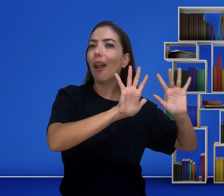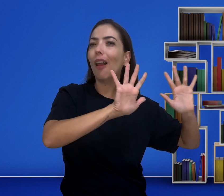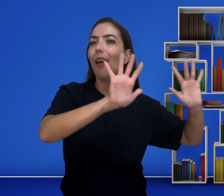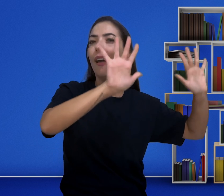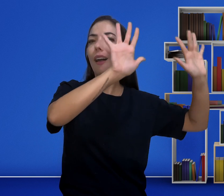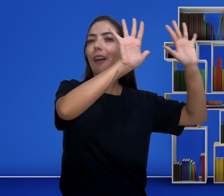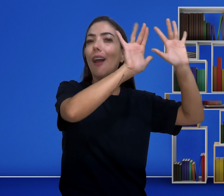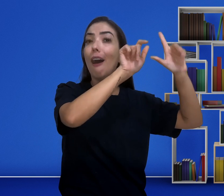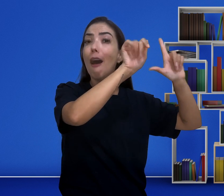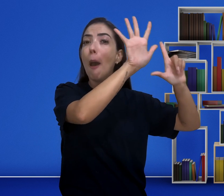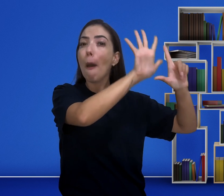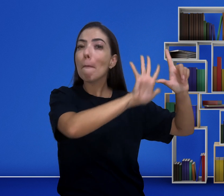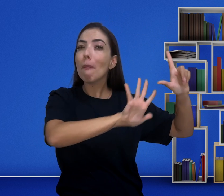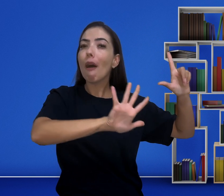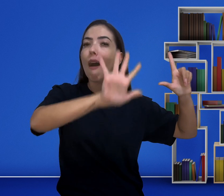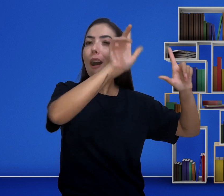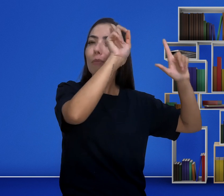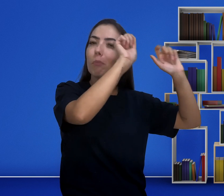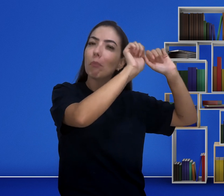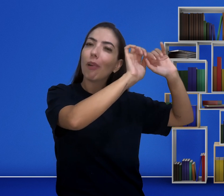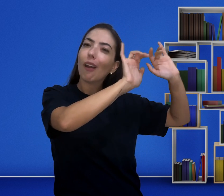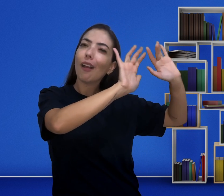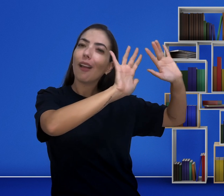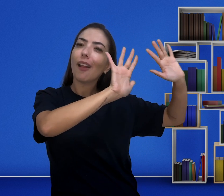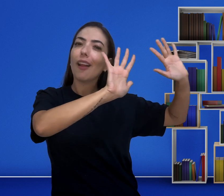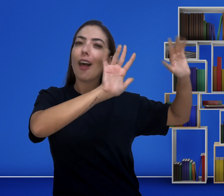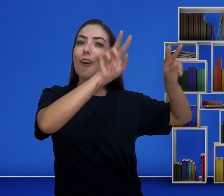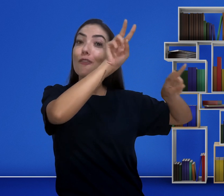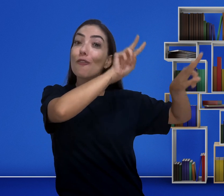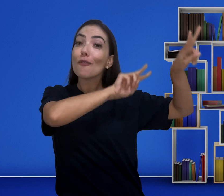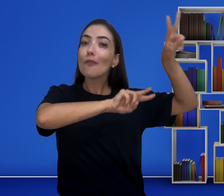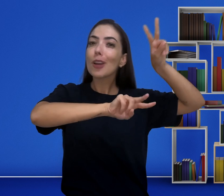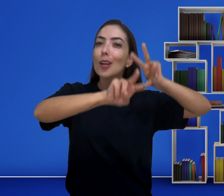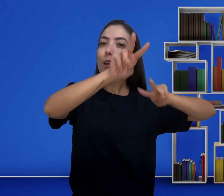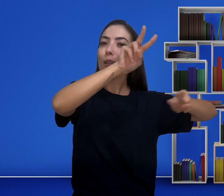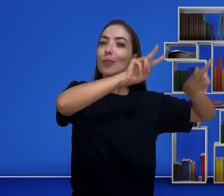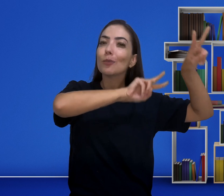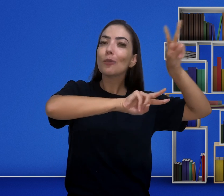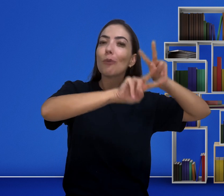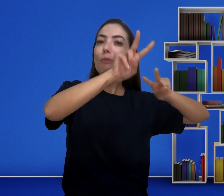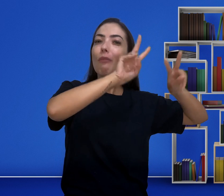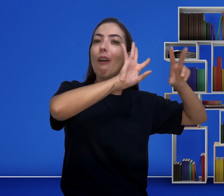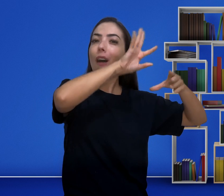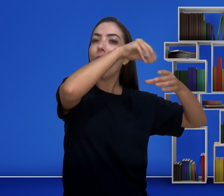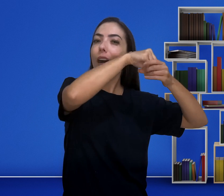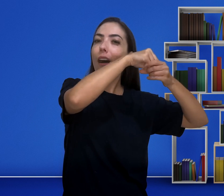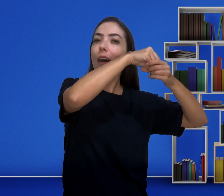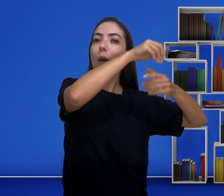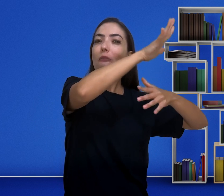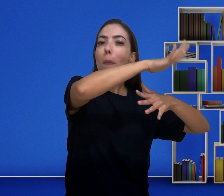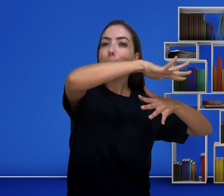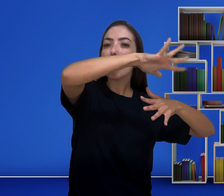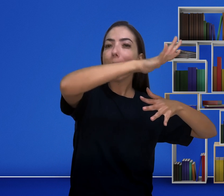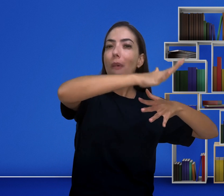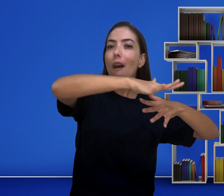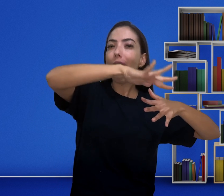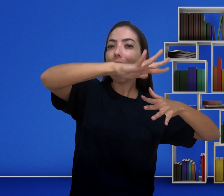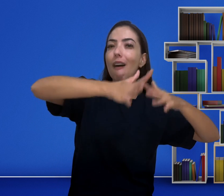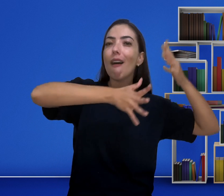Imagina a praia, o mar, a areia. Imagina